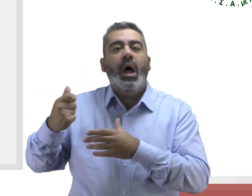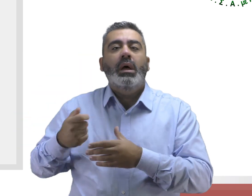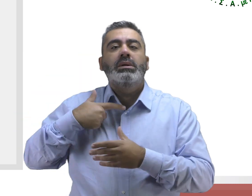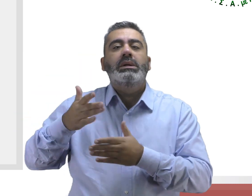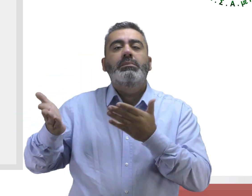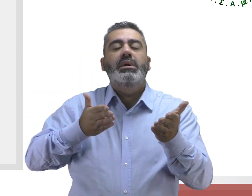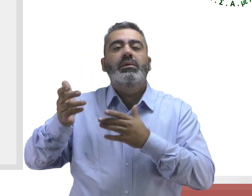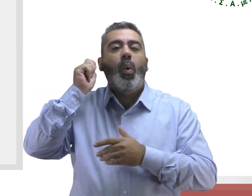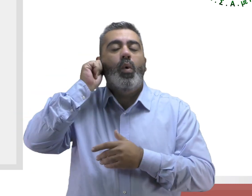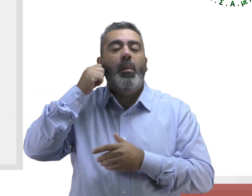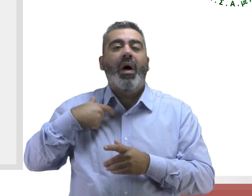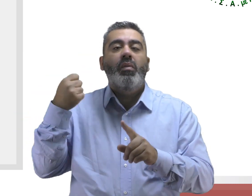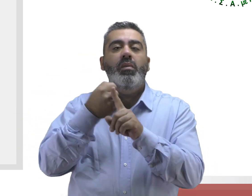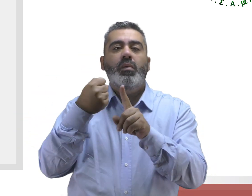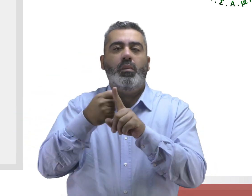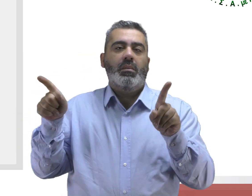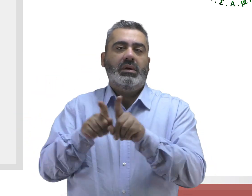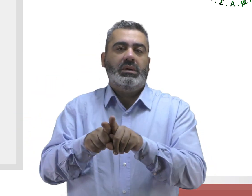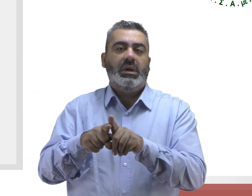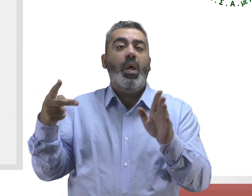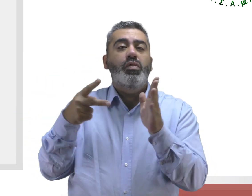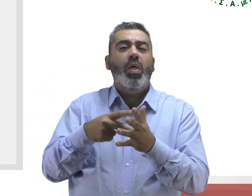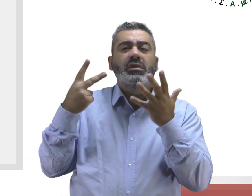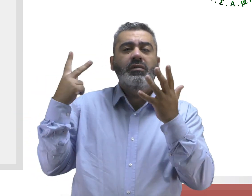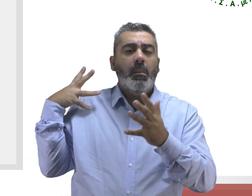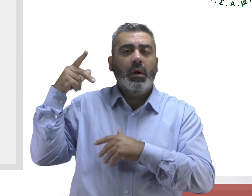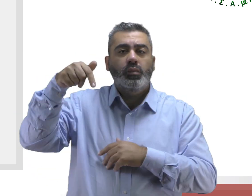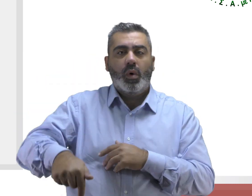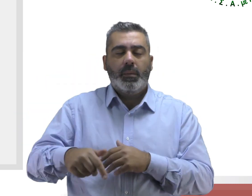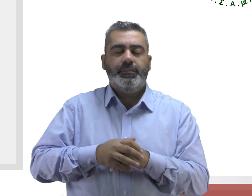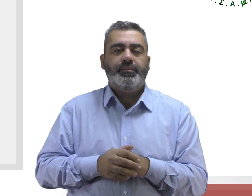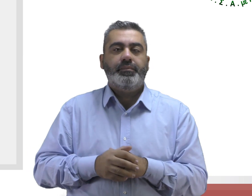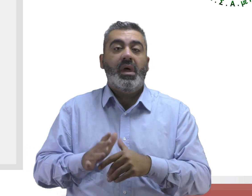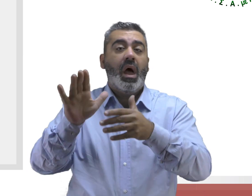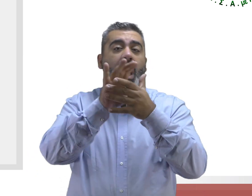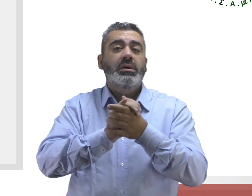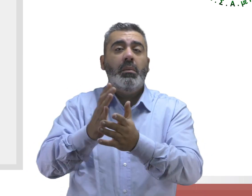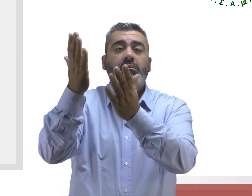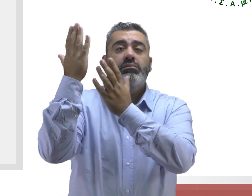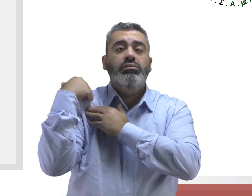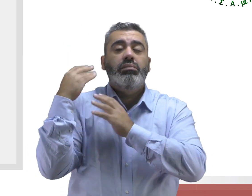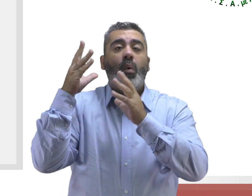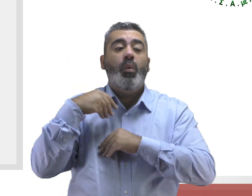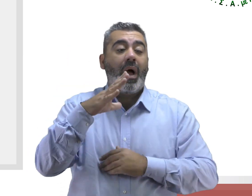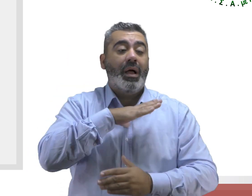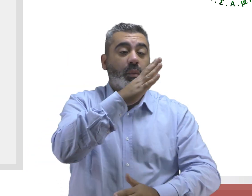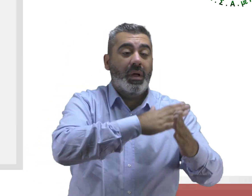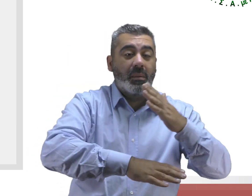διεκδικούμε μαζί, που λειτουργεί από το 2007, η ΕΣΑΜΕΑ πληροφορεί τα άτομα με αναπηρία, χρόνιες παθήσεις και τις